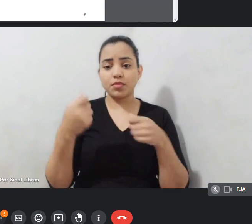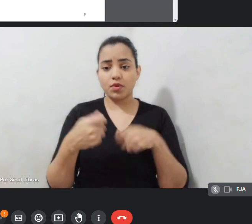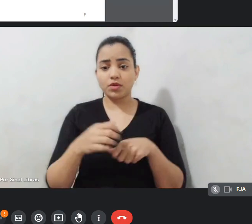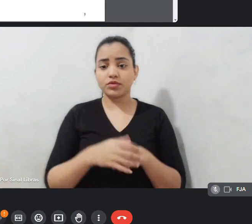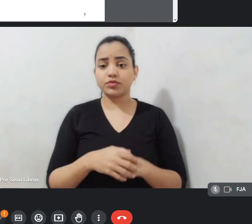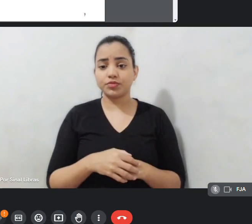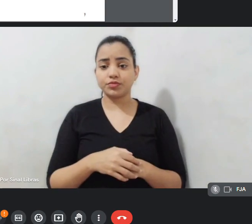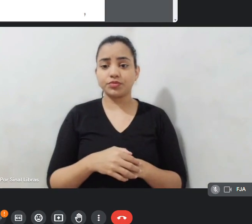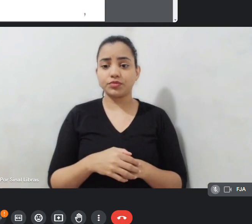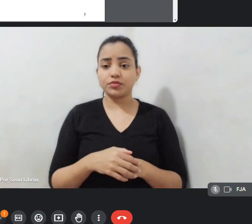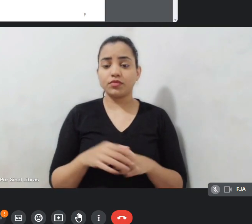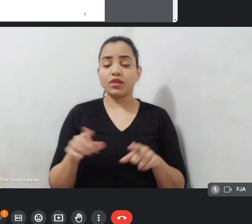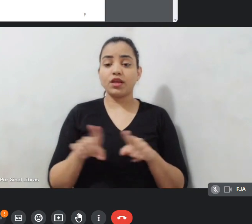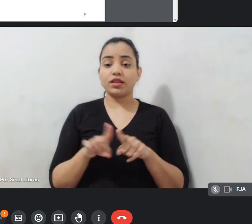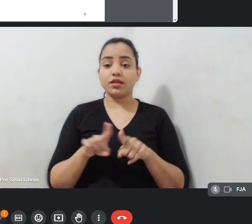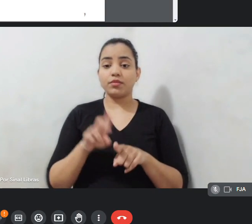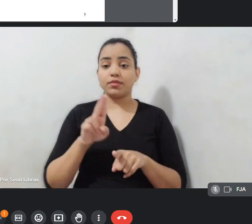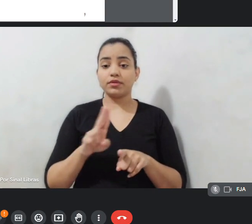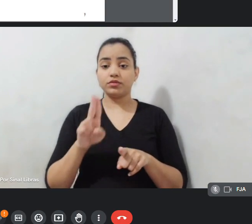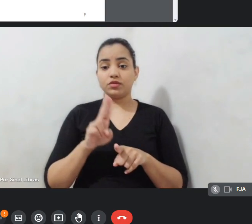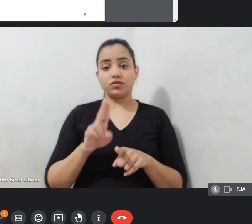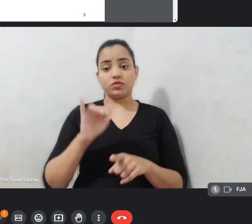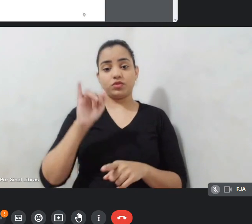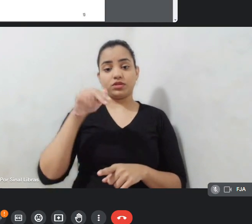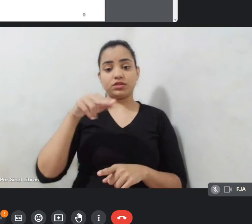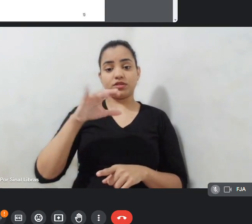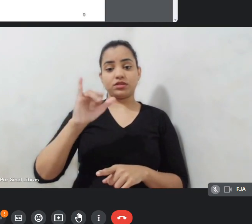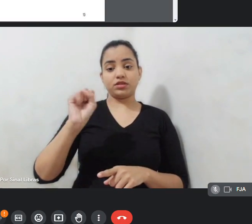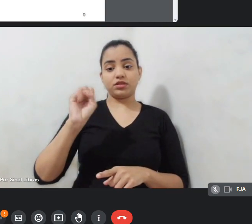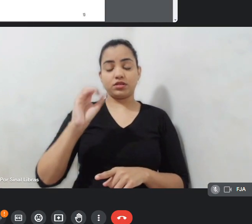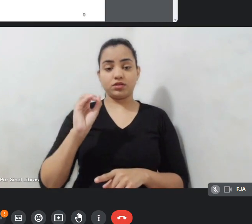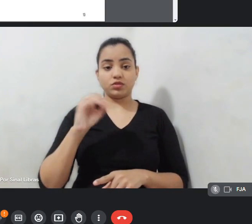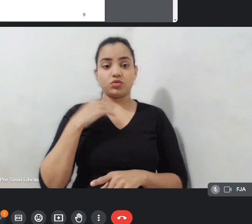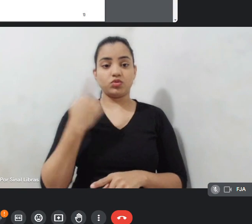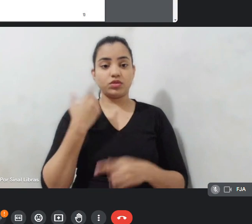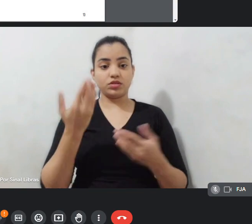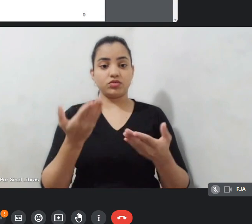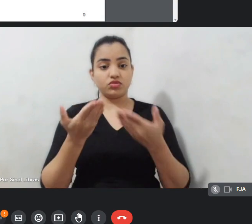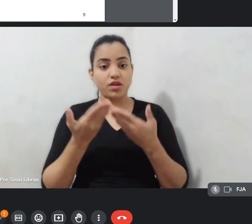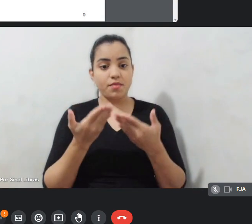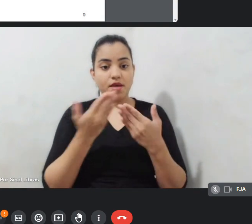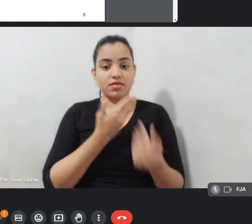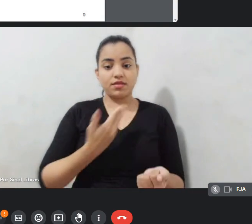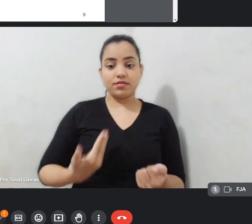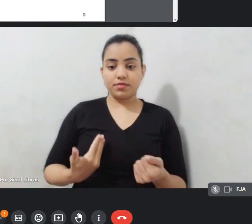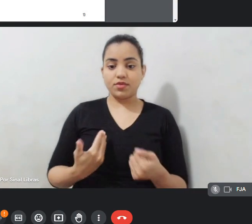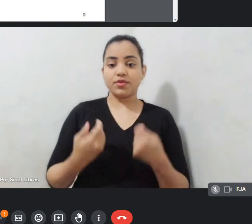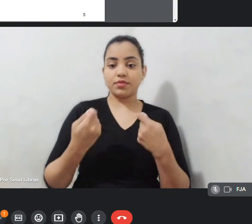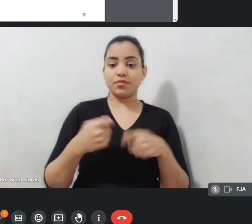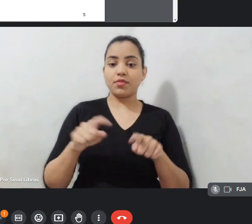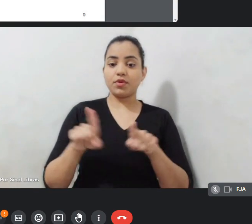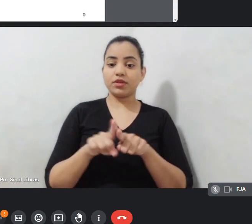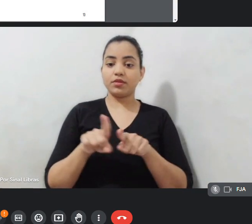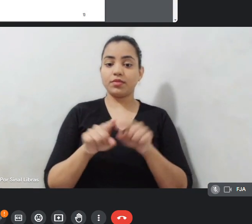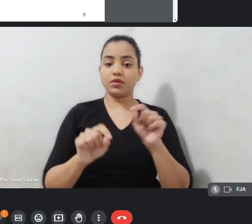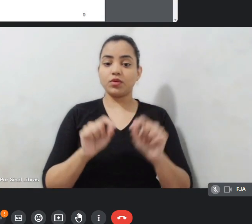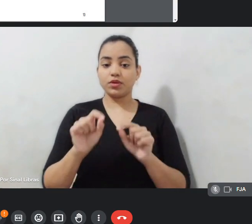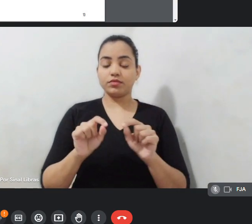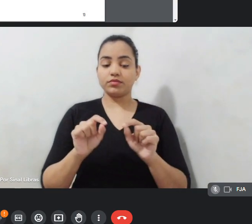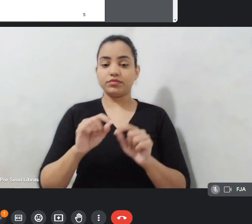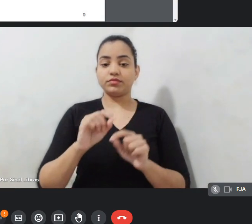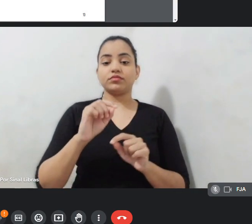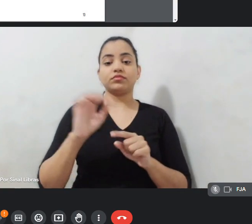E, através desse inciso também, onde a vai abrir chamada pública e uma possibilidade é cinema de itinerância.